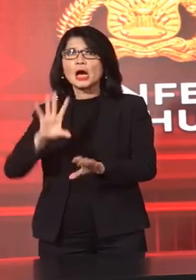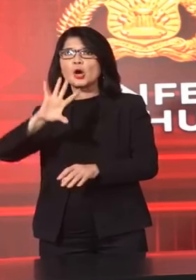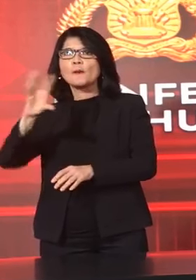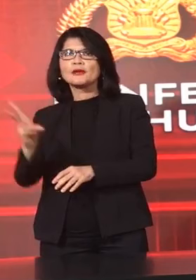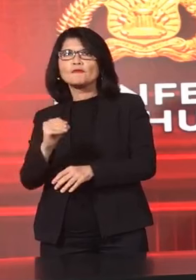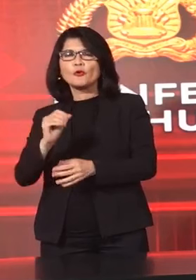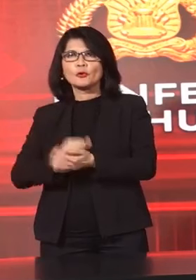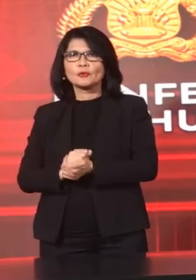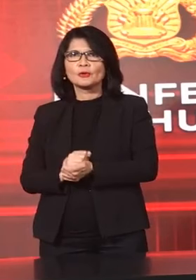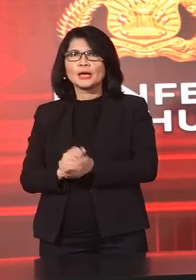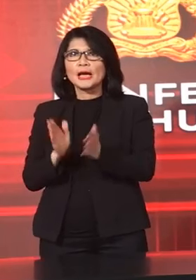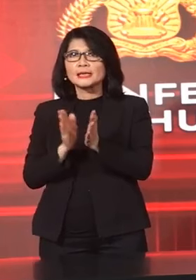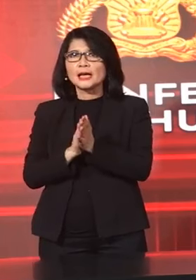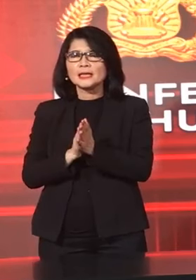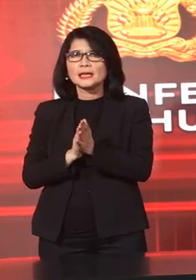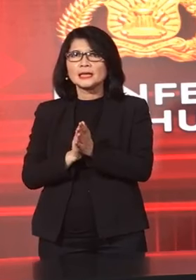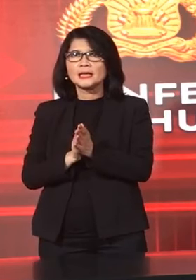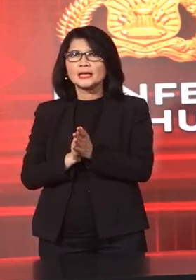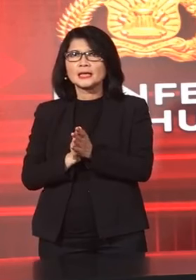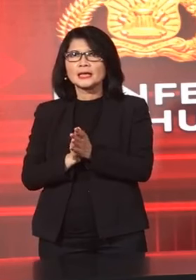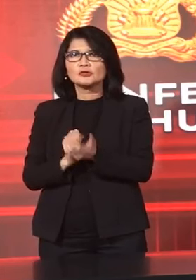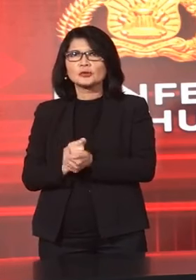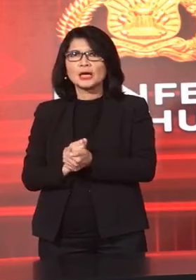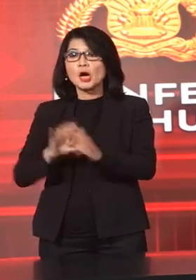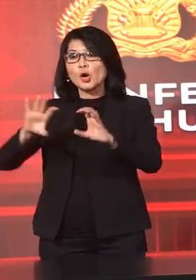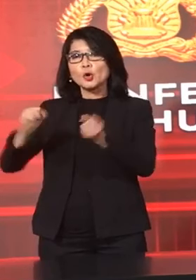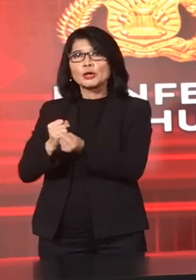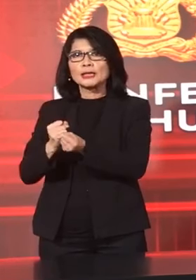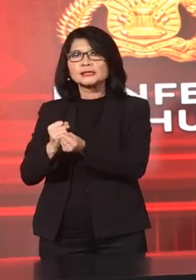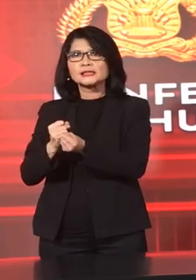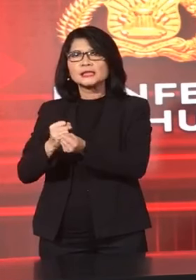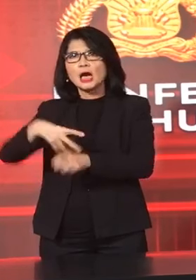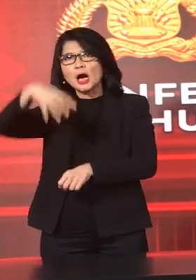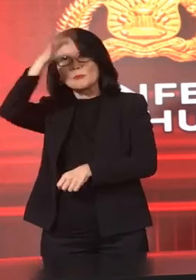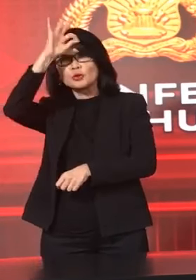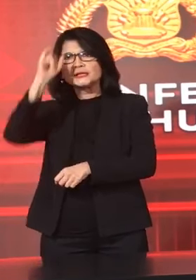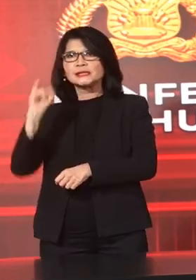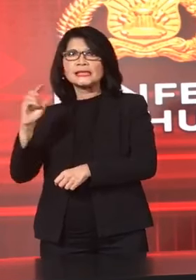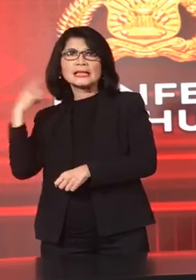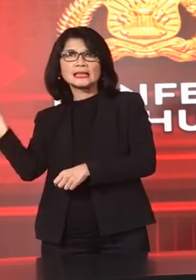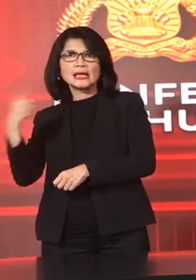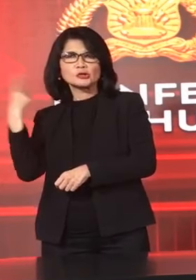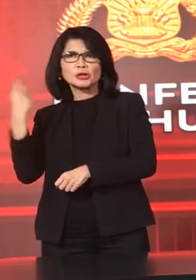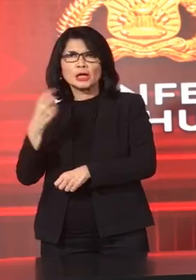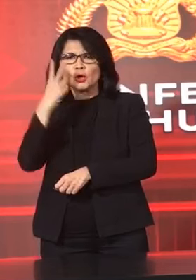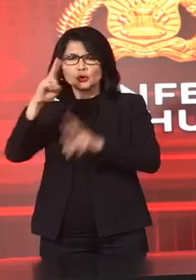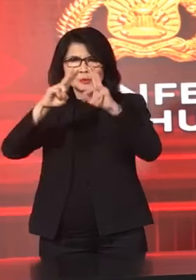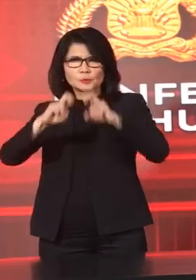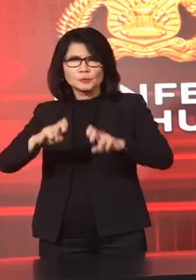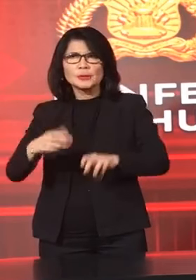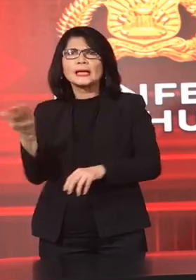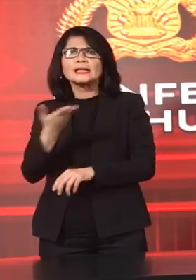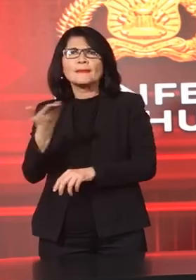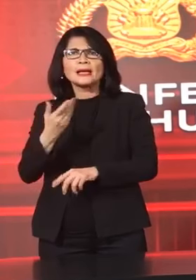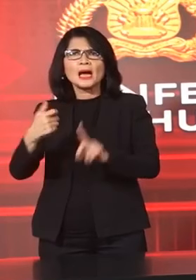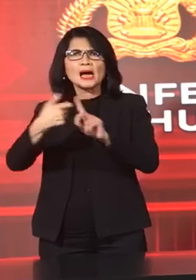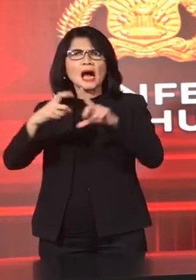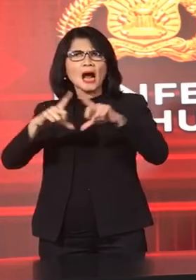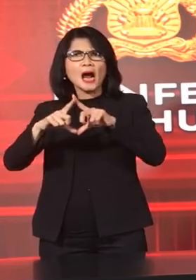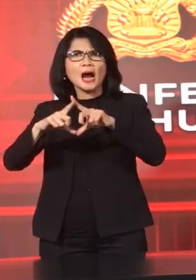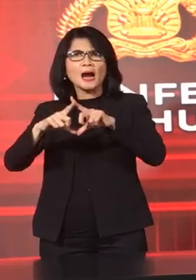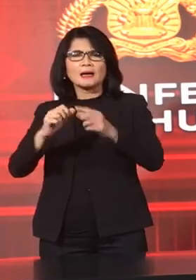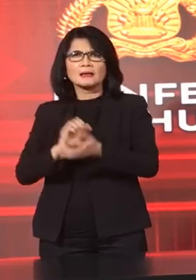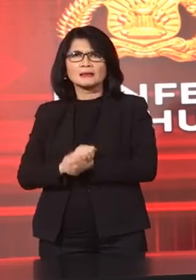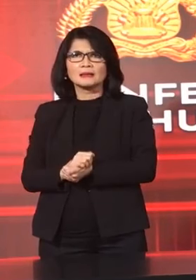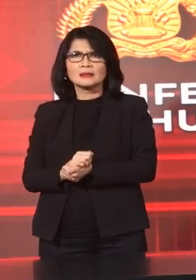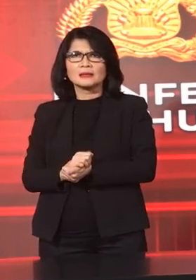Juga Interpol Untuk Menelusuri Keberadaan KA Yang Melakukan